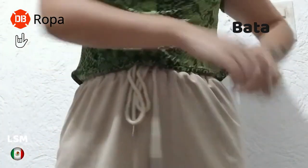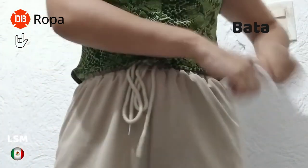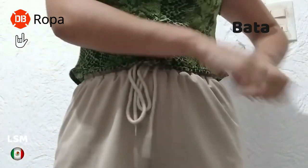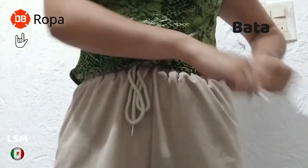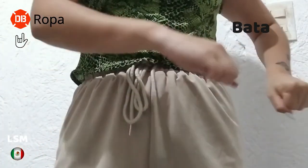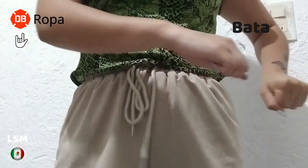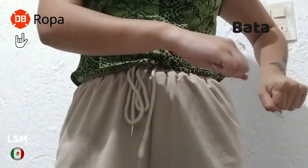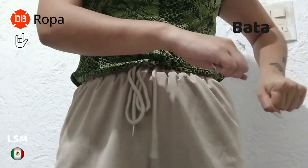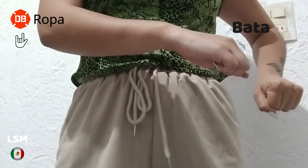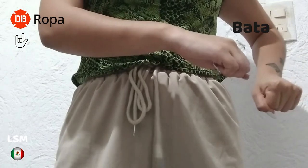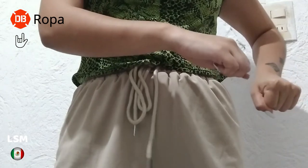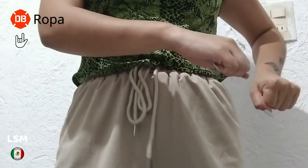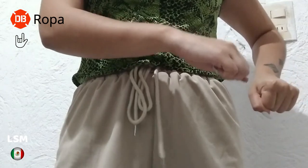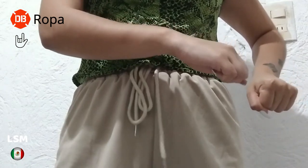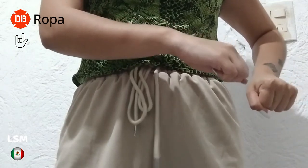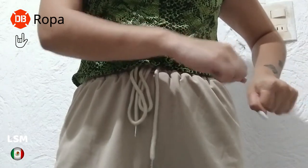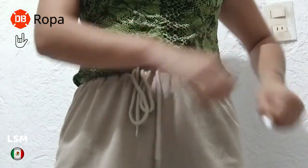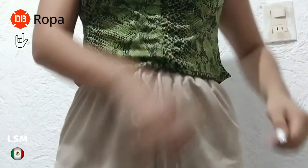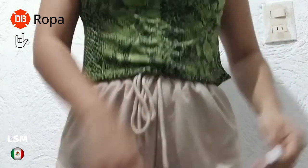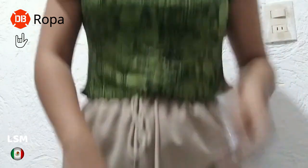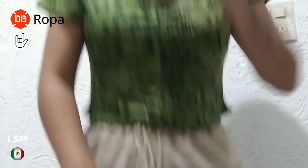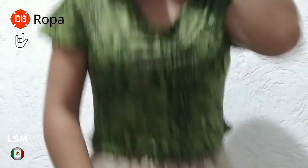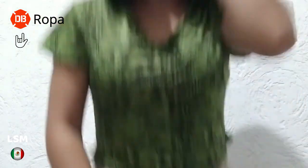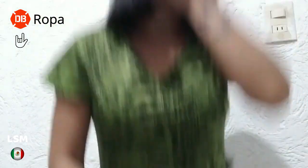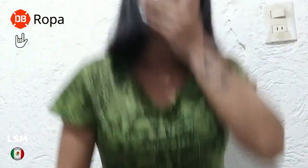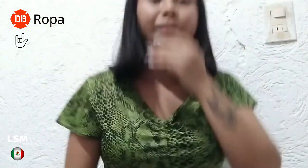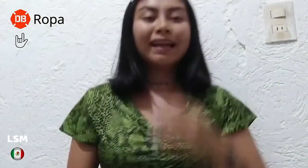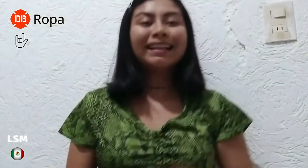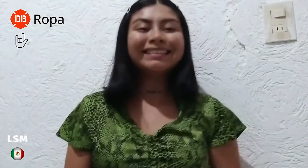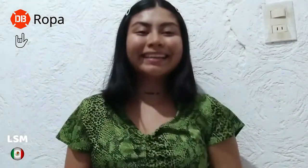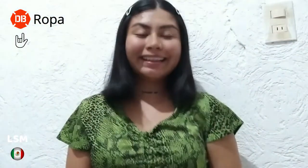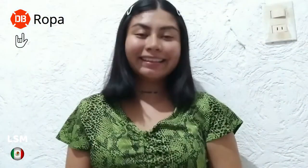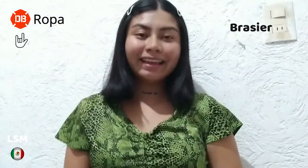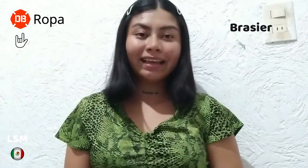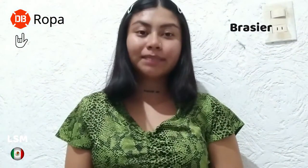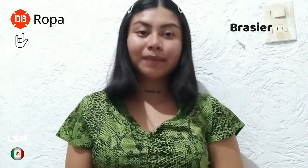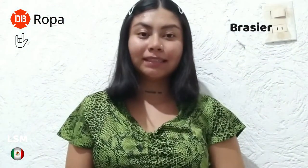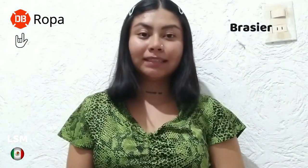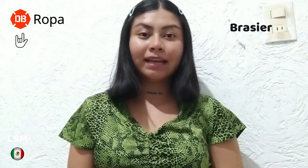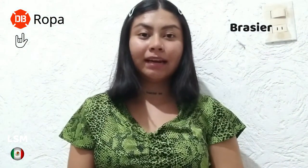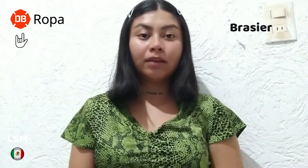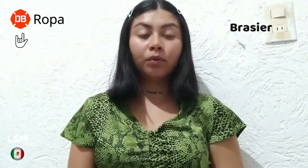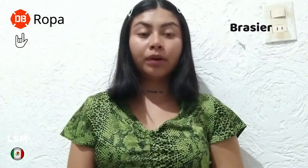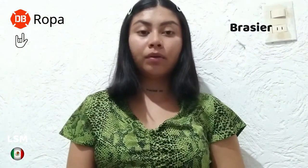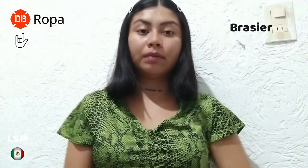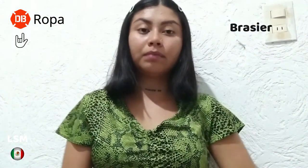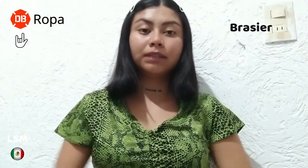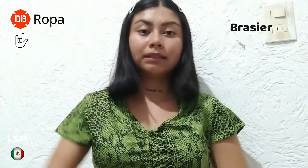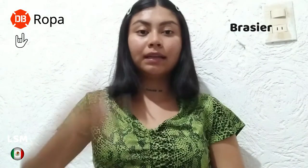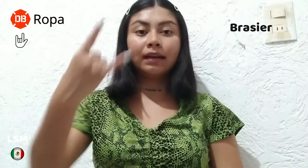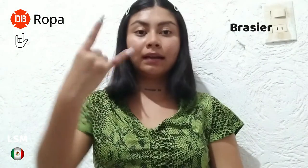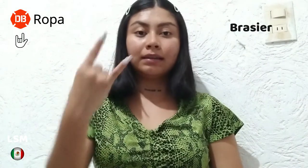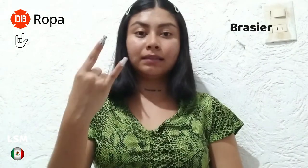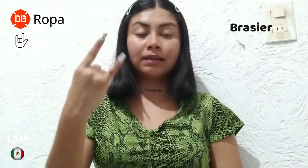amarrar. Bata. El siguiente es brasier y lo único que vamos a hacer es realizar esta